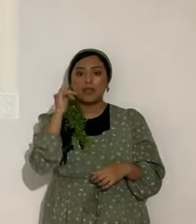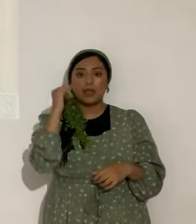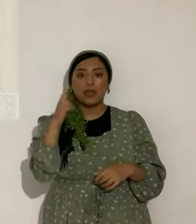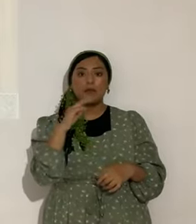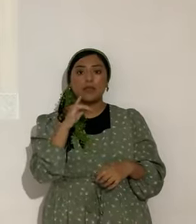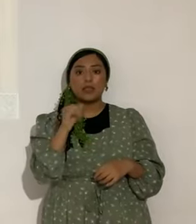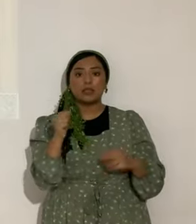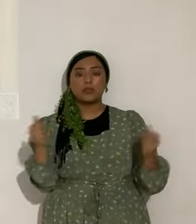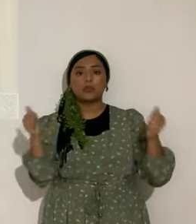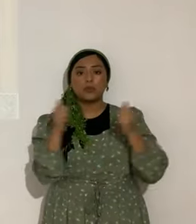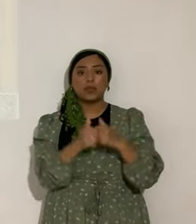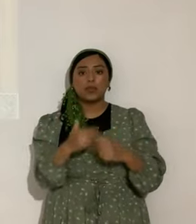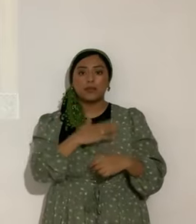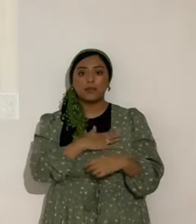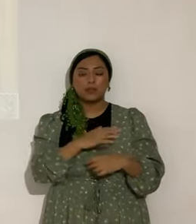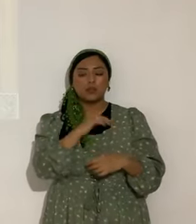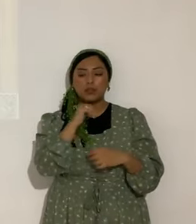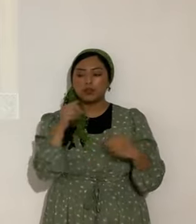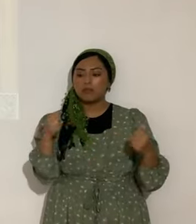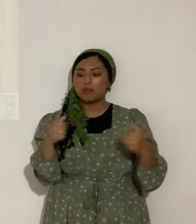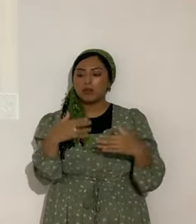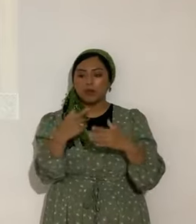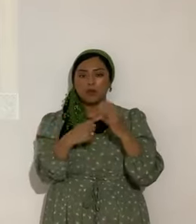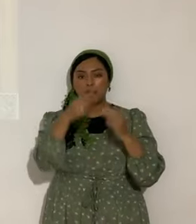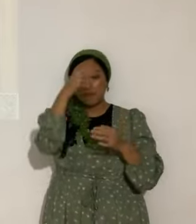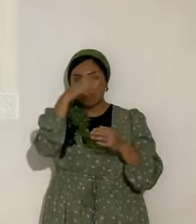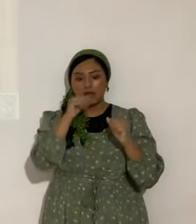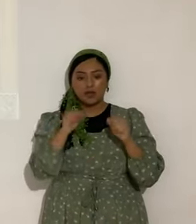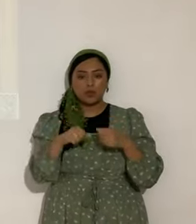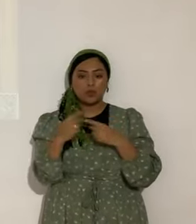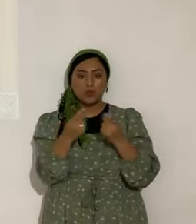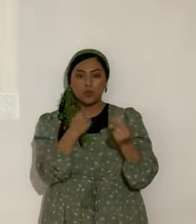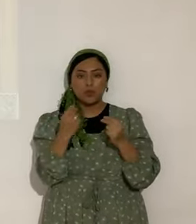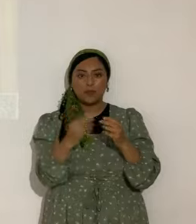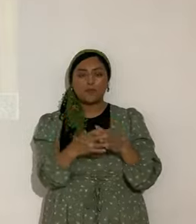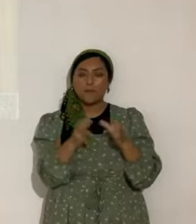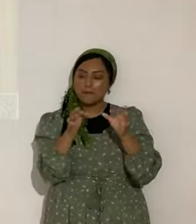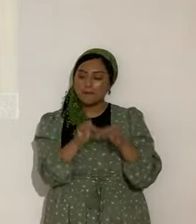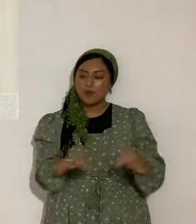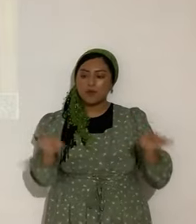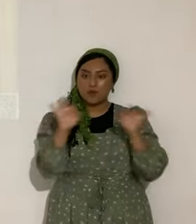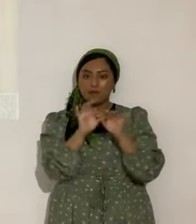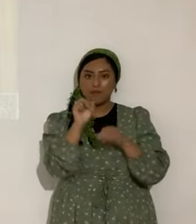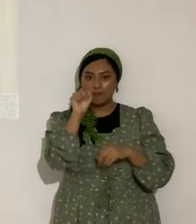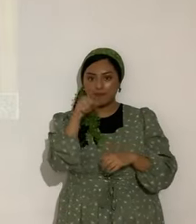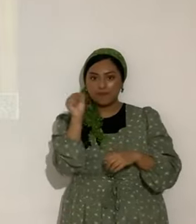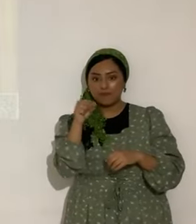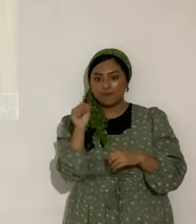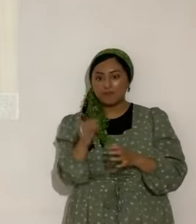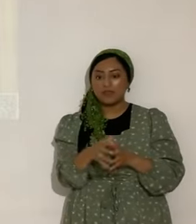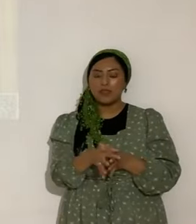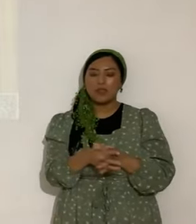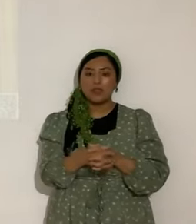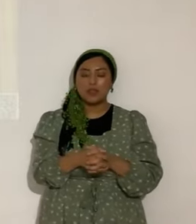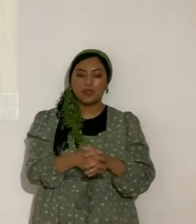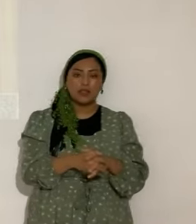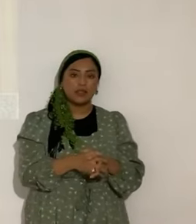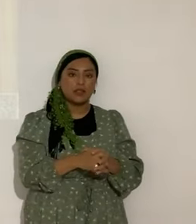conmigo. No temeré lo que me pueda hacer el hombre. Eso es muy importante. ¿De acuerdo? Sí, amados preciosos. Bueno. Muy